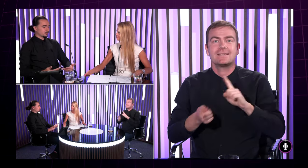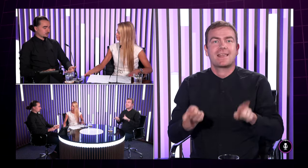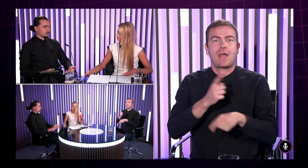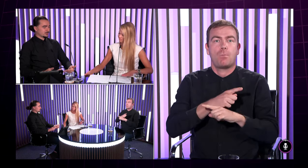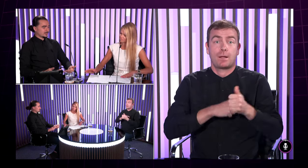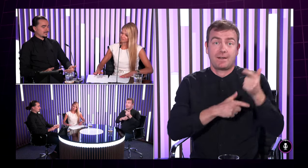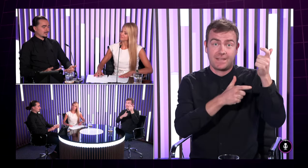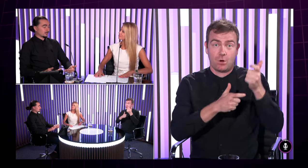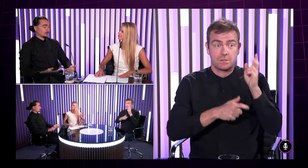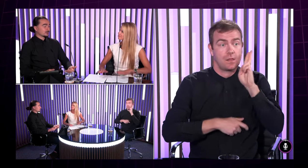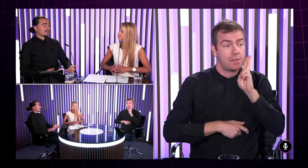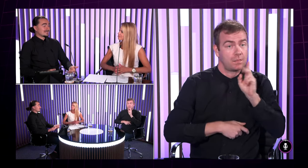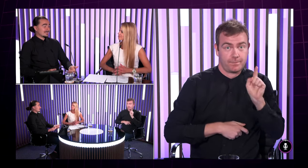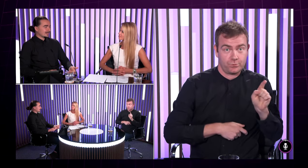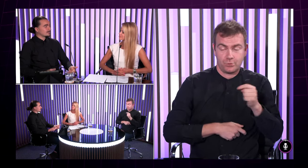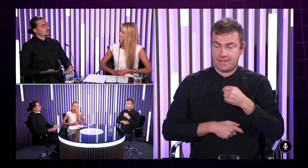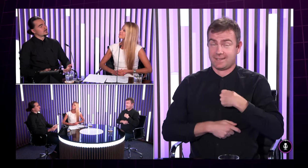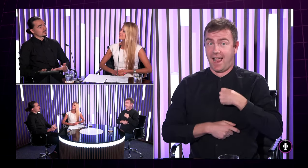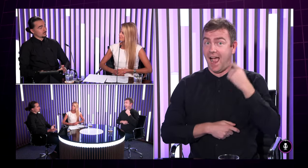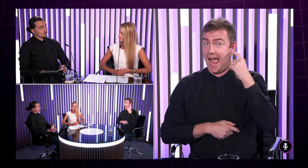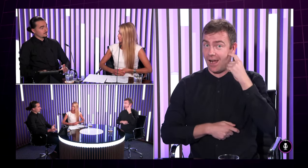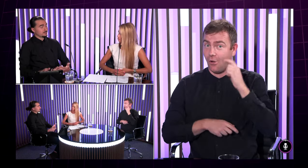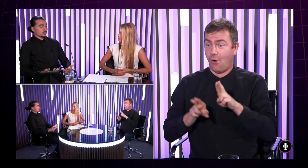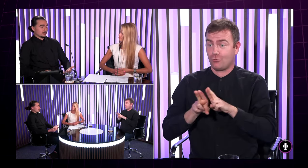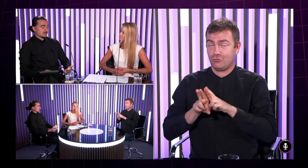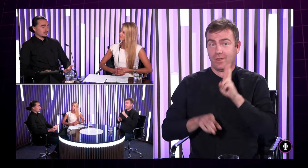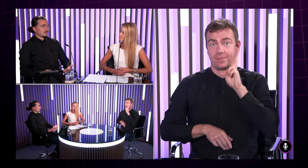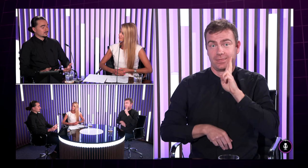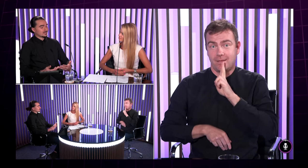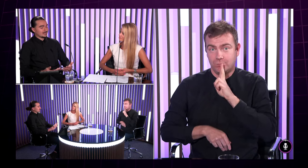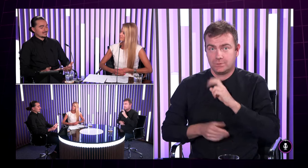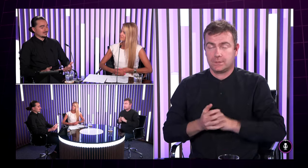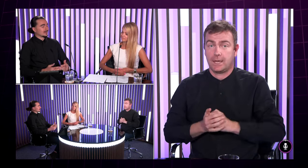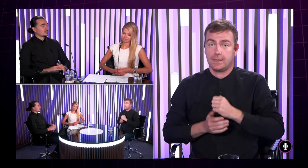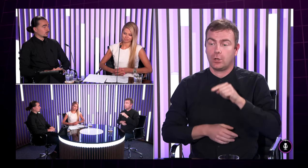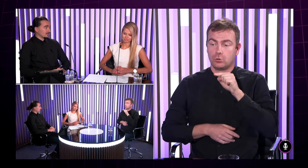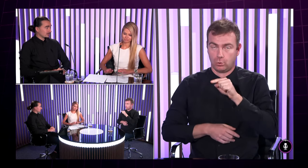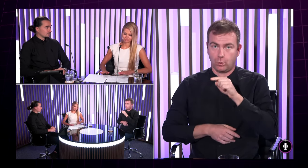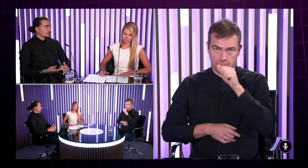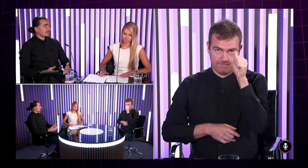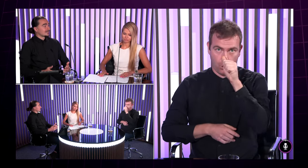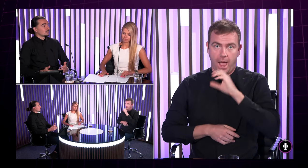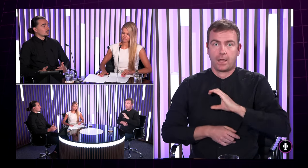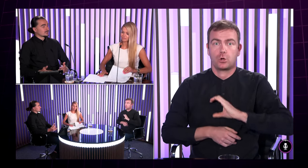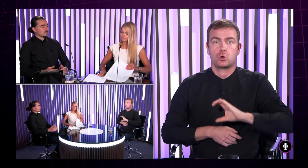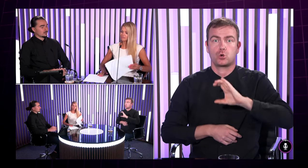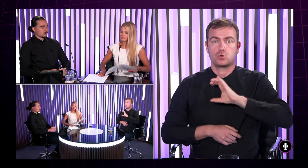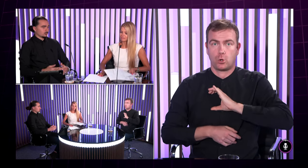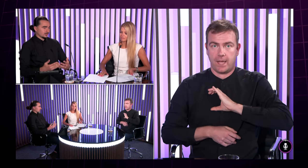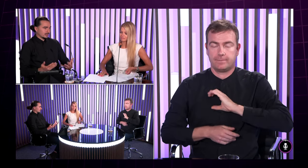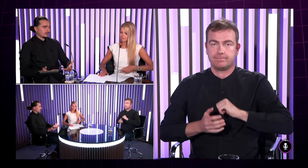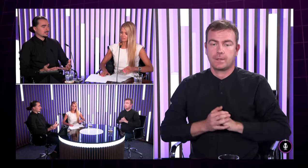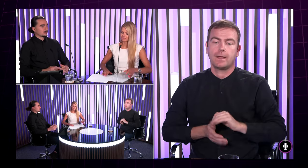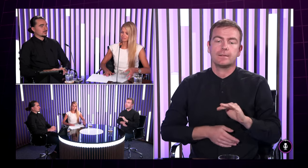ja som počujúci alebo teda počujúci dieťa nepočujúcich rodičov čo sa ozýva čo sa teda nazýva aj koda čiže dieťa nepočujúcich